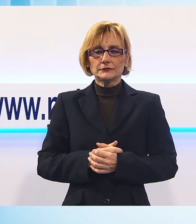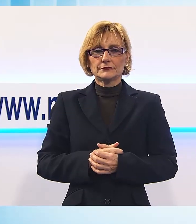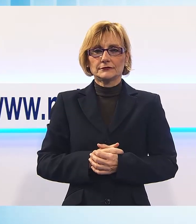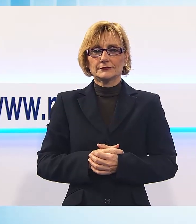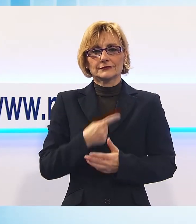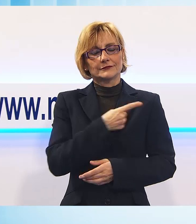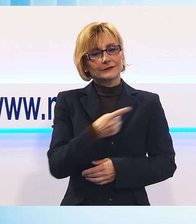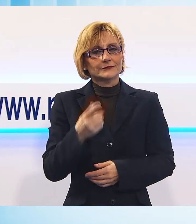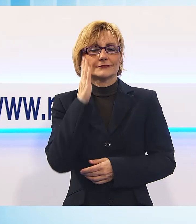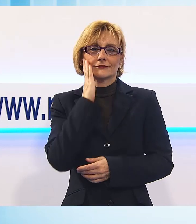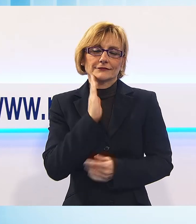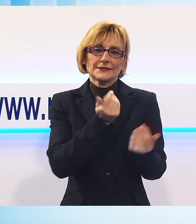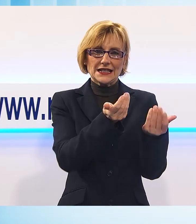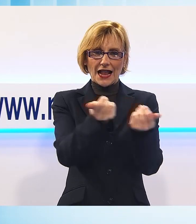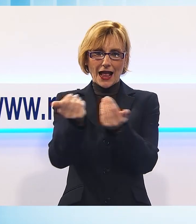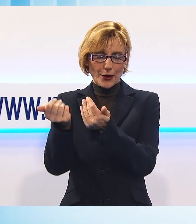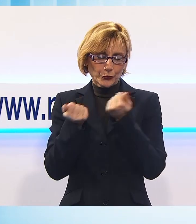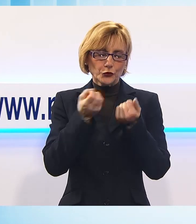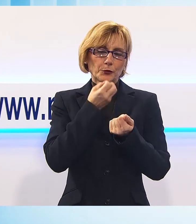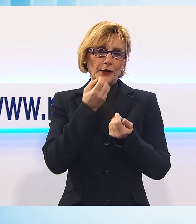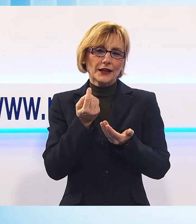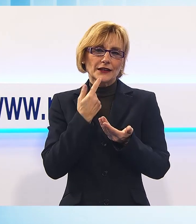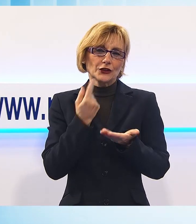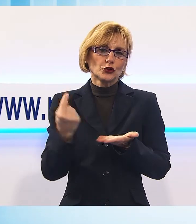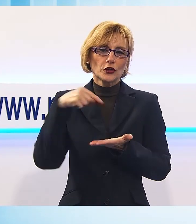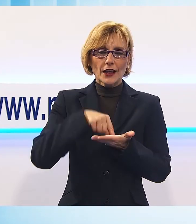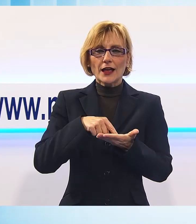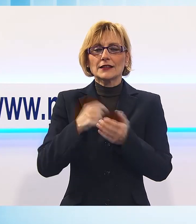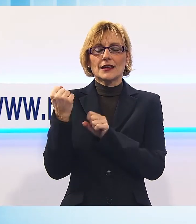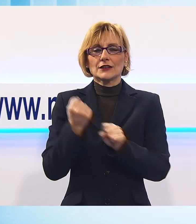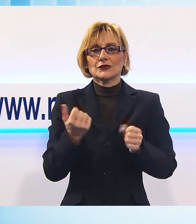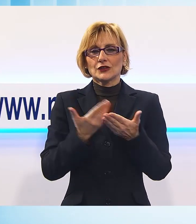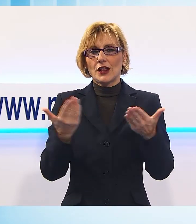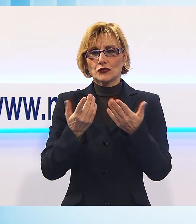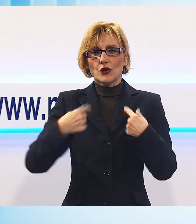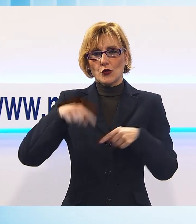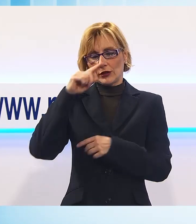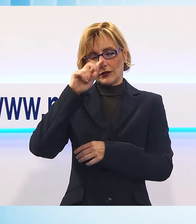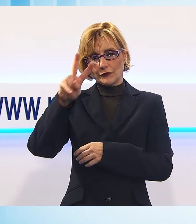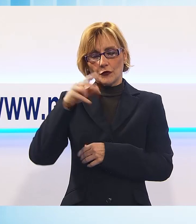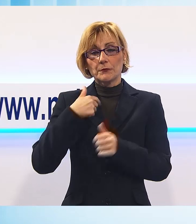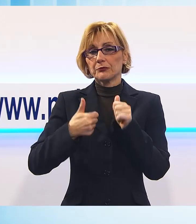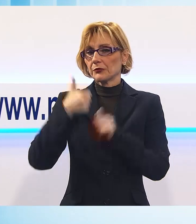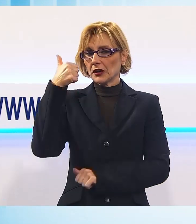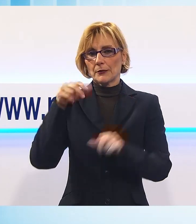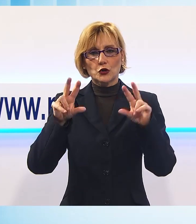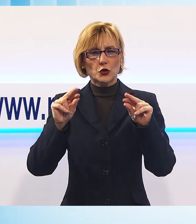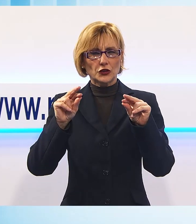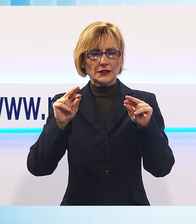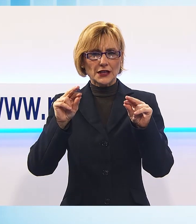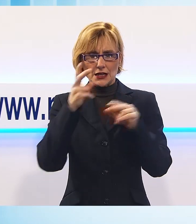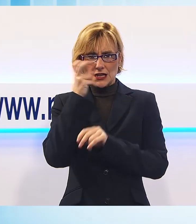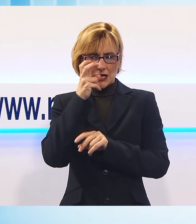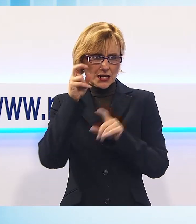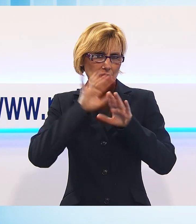A tutti voi un cordiale saluto e ben ritrovati per questa edizione del TG. Noi apriamo dunque con la cronaca e con un grave incidente stradale